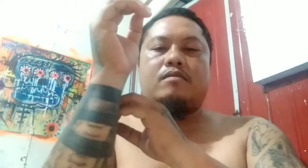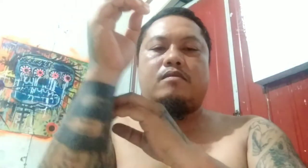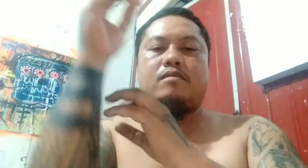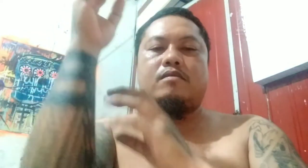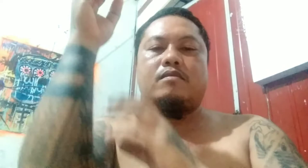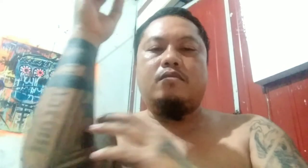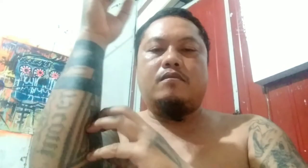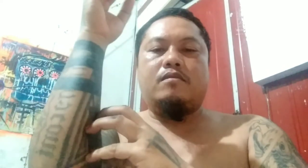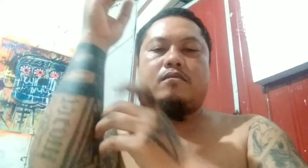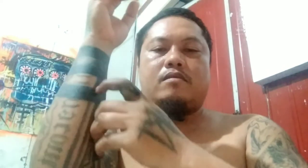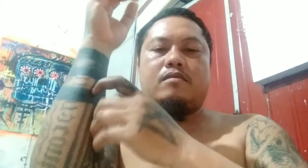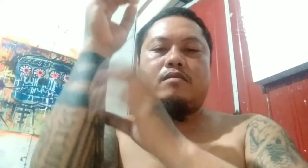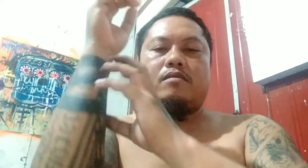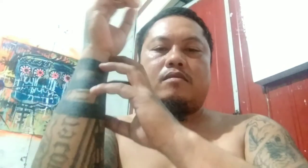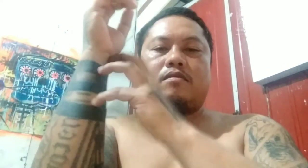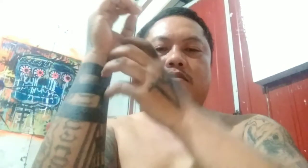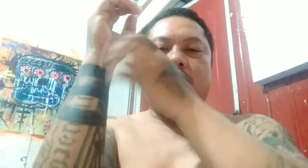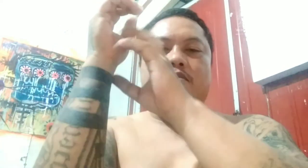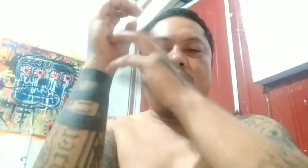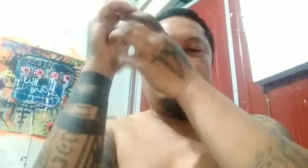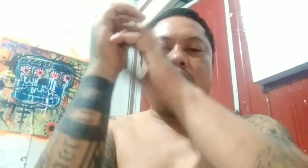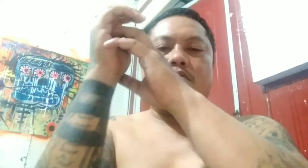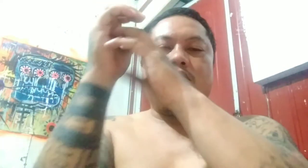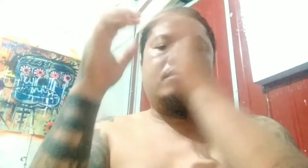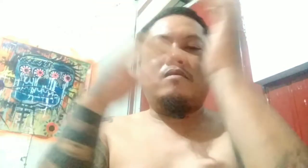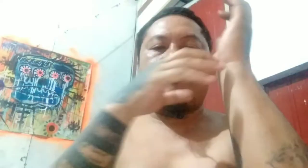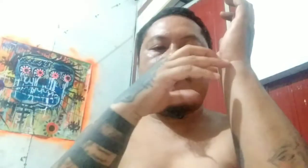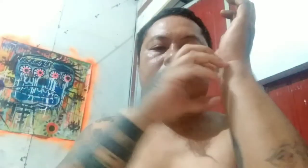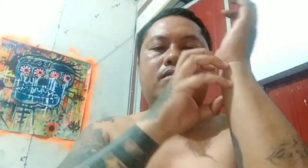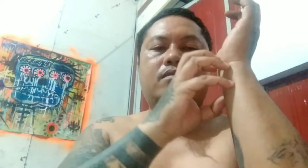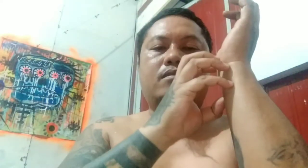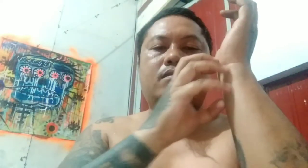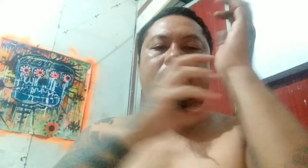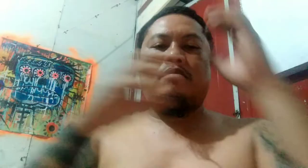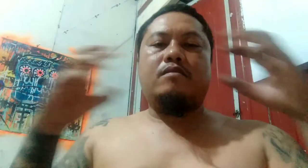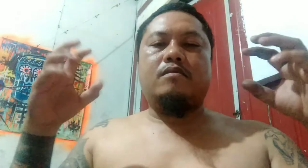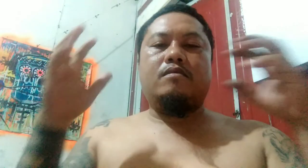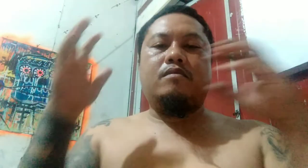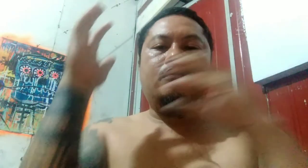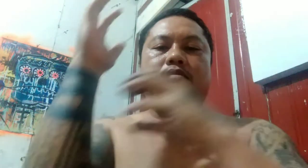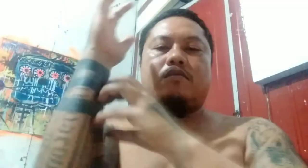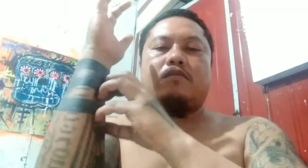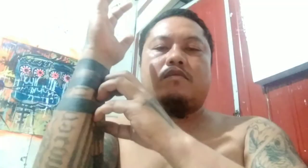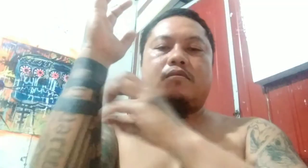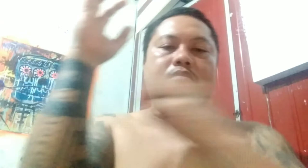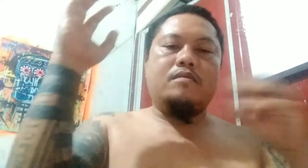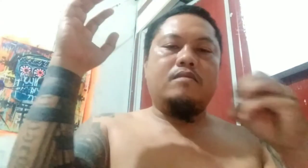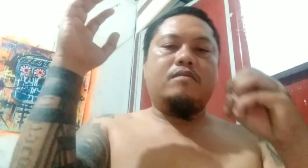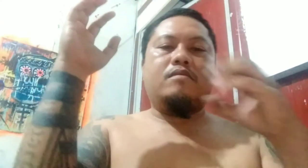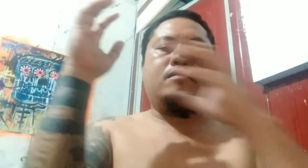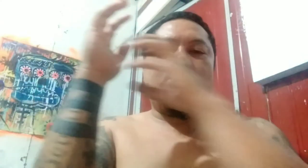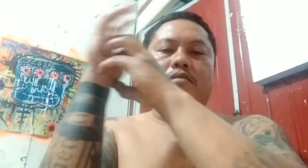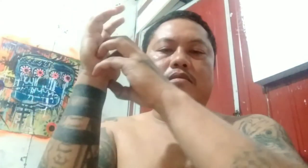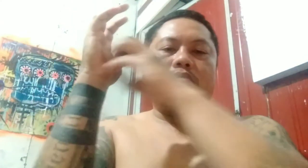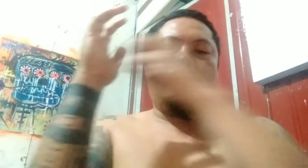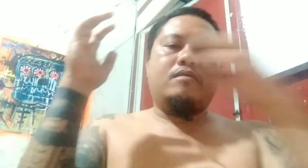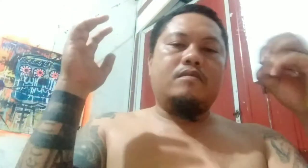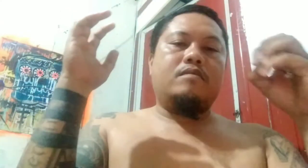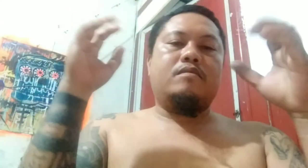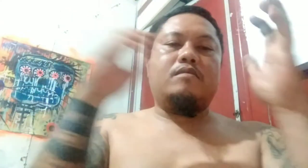science professor na si Professor Denix Coronacion. Professor Coronacion, magandang gabi. Welcome sa program. Magandang gabi